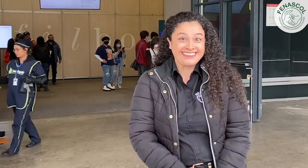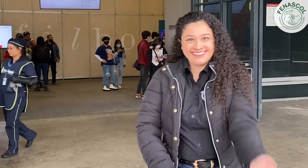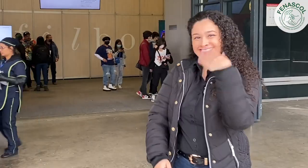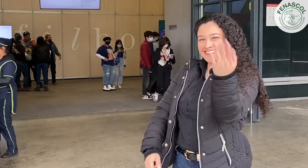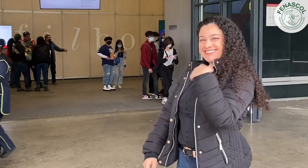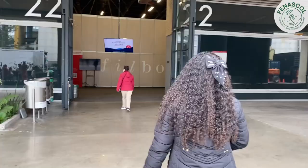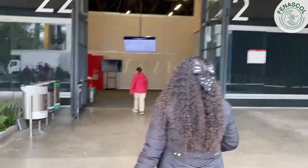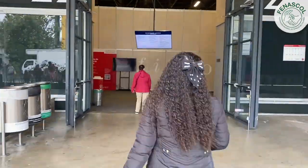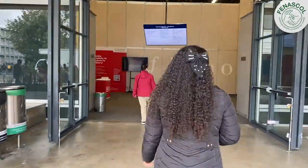¡Vamos!